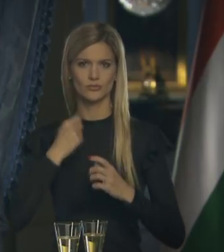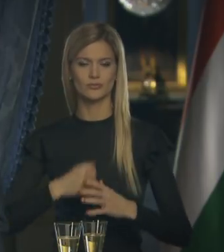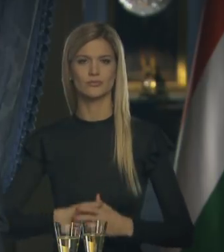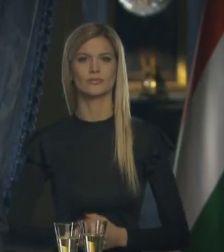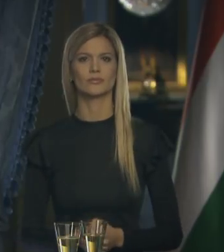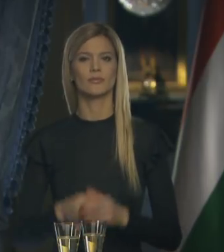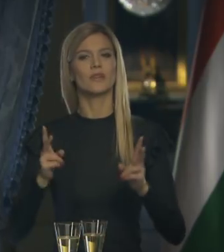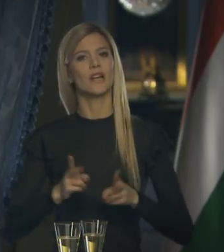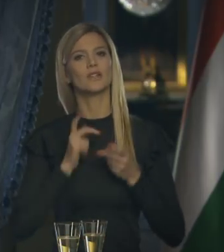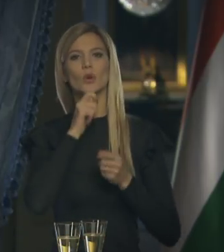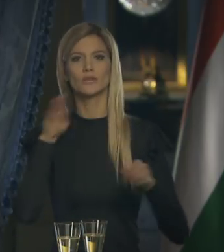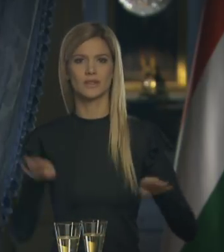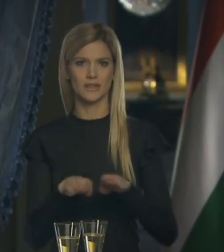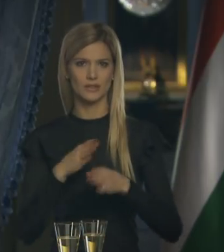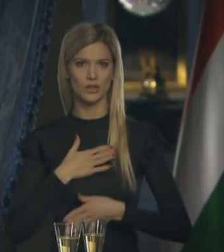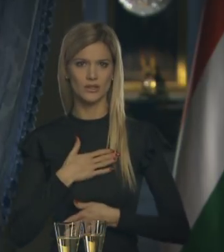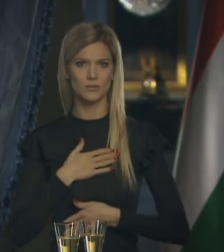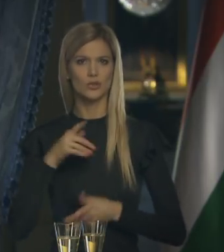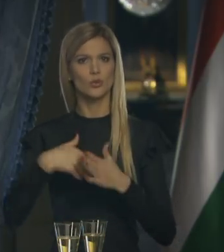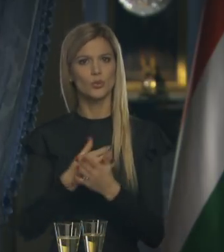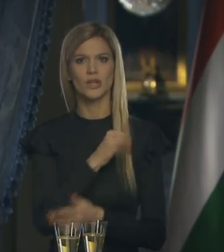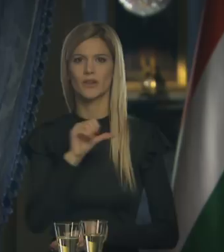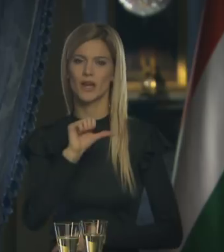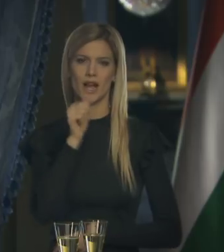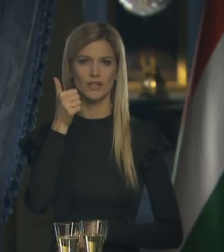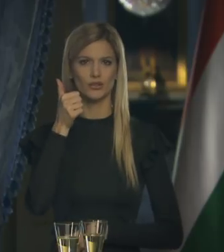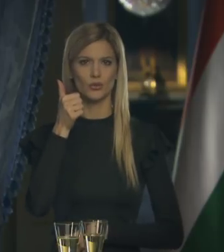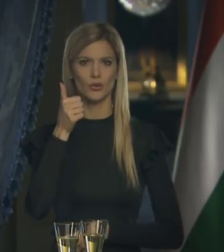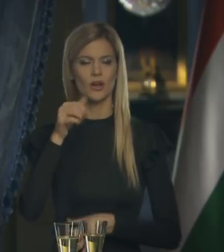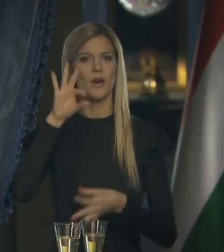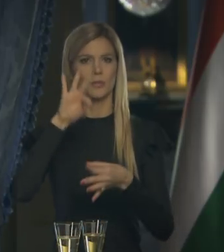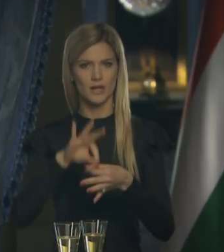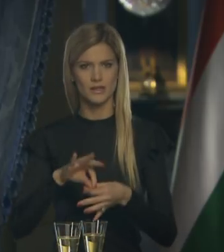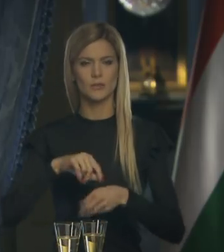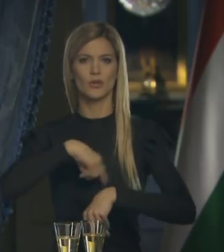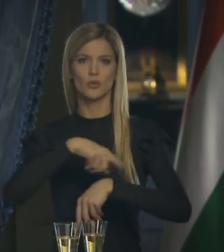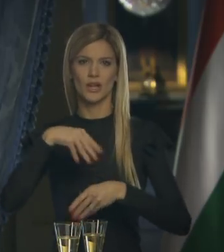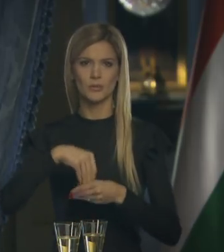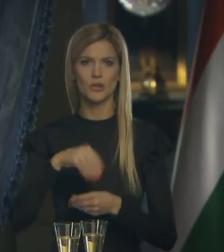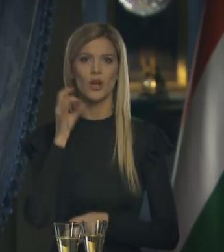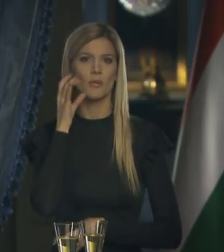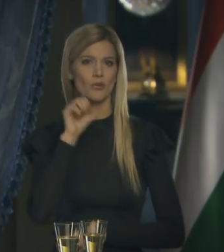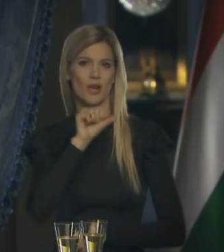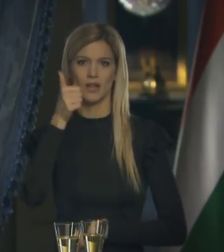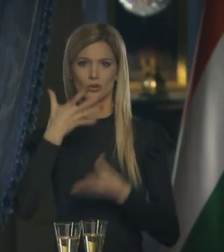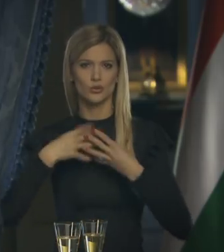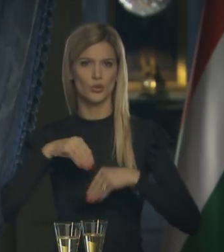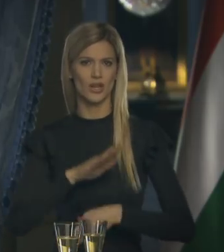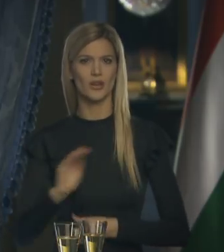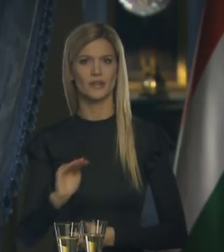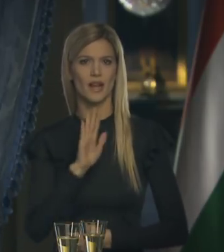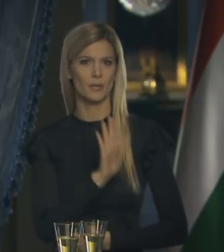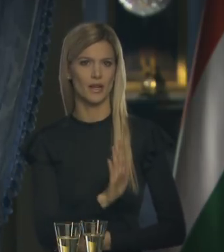Kedves honfitársaim, az új év első perceiben, óráiban, amikor legerőször szüleinknek,